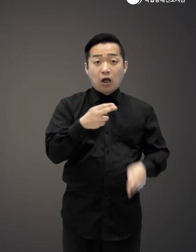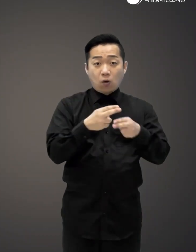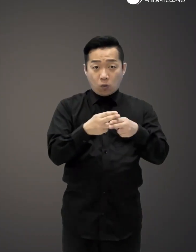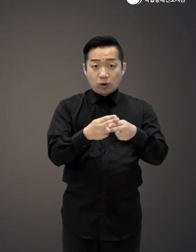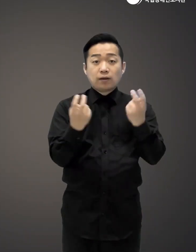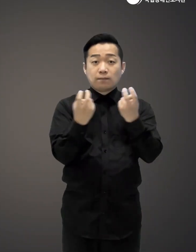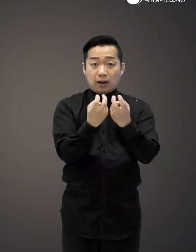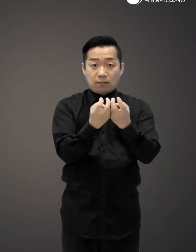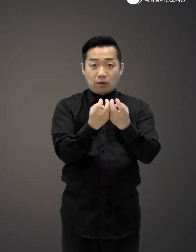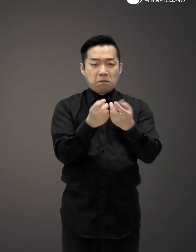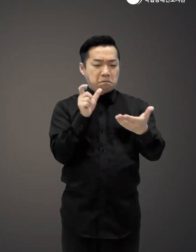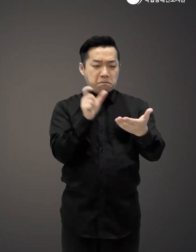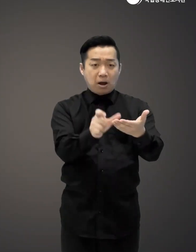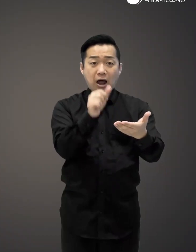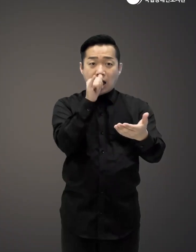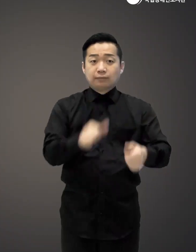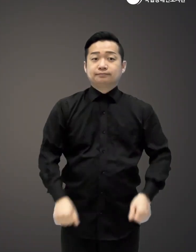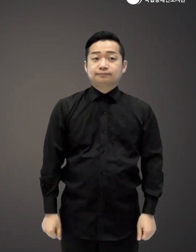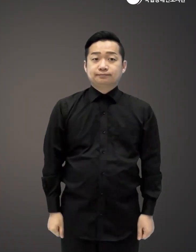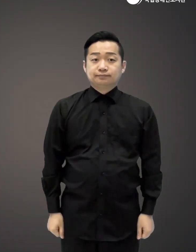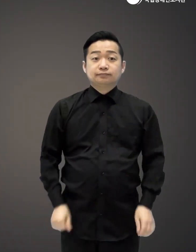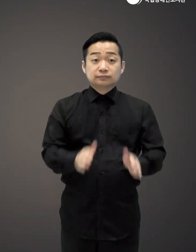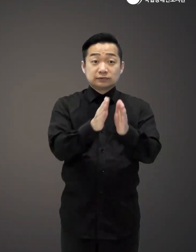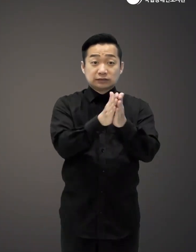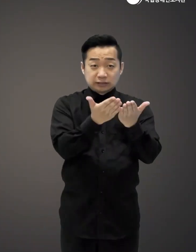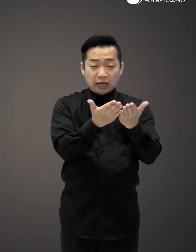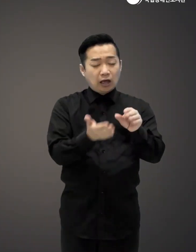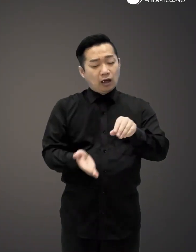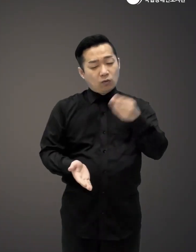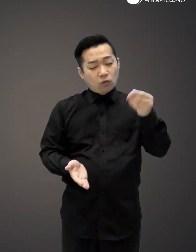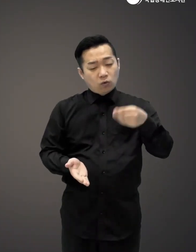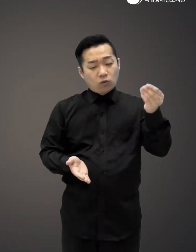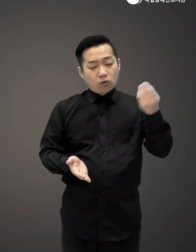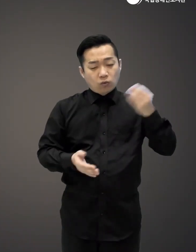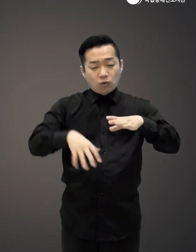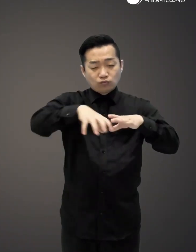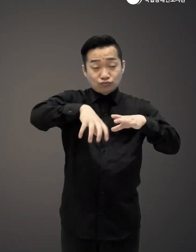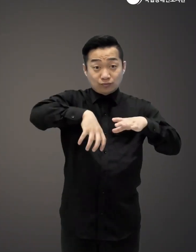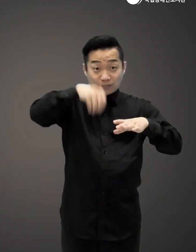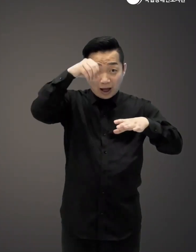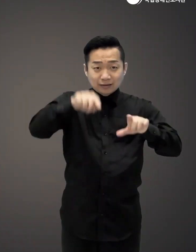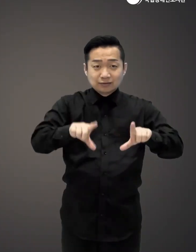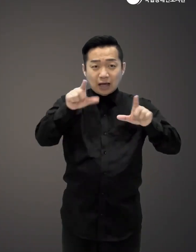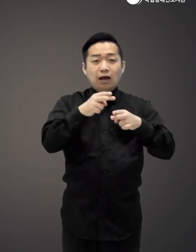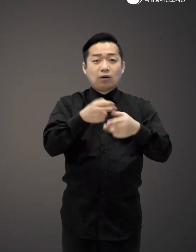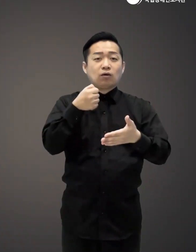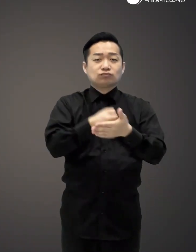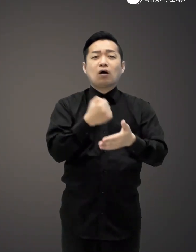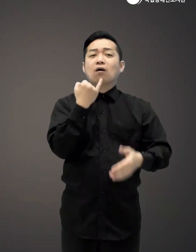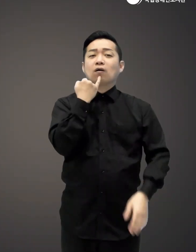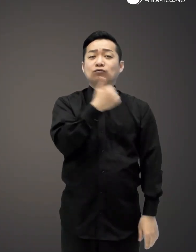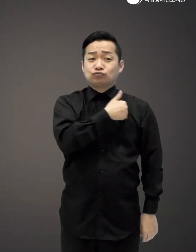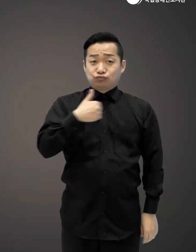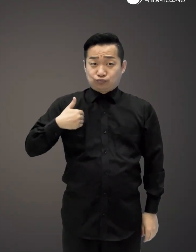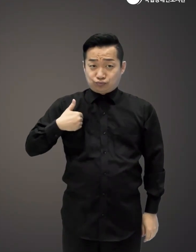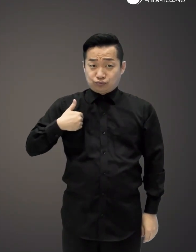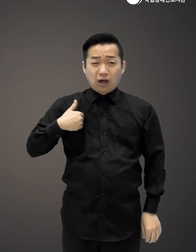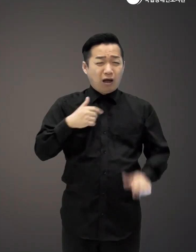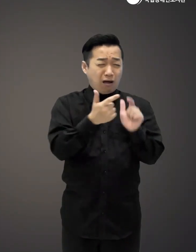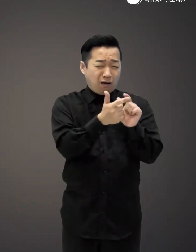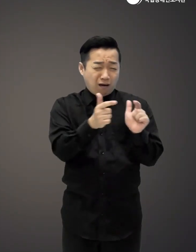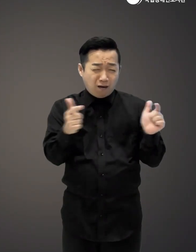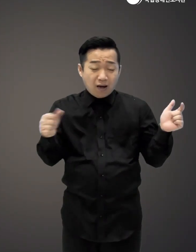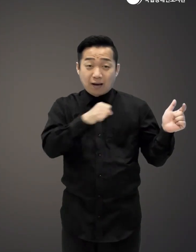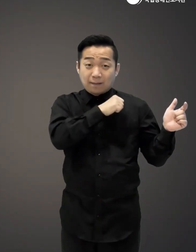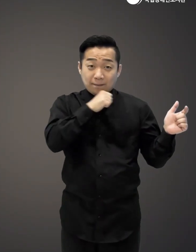이르는 요리 레시피를 마주할 수 있었는데요 책을 차르르 넘기며 무작위로 뽑아 그날의 메뉴를 정해도 될 만큼 굉장히